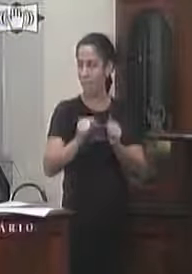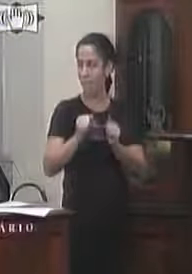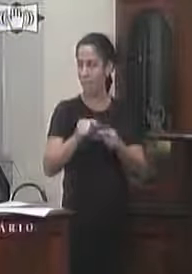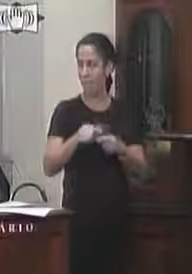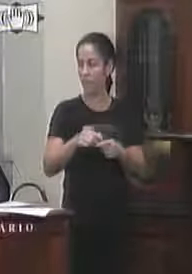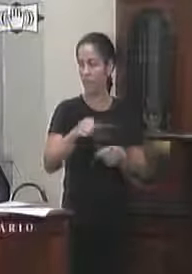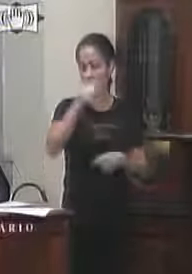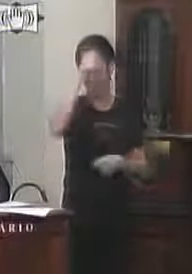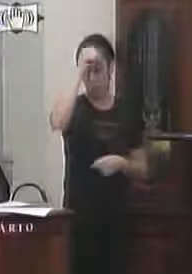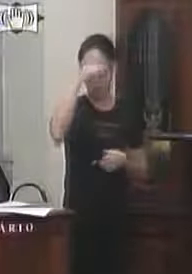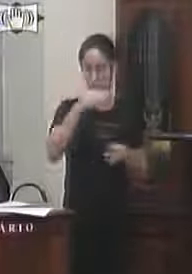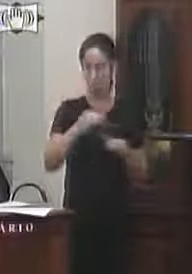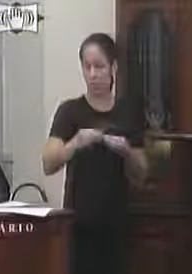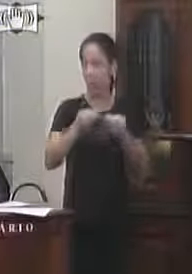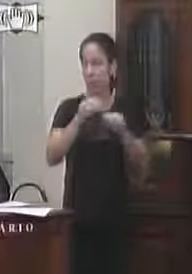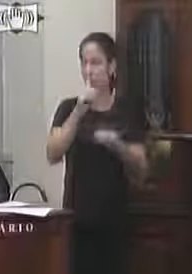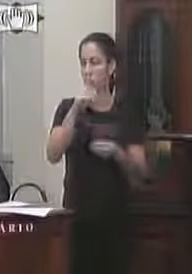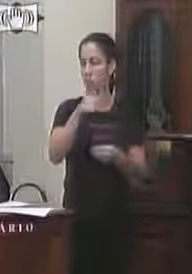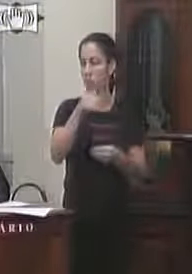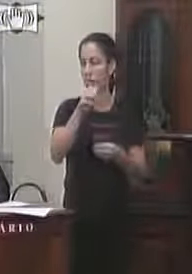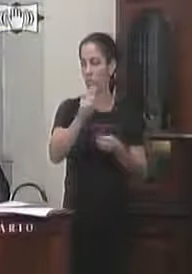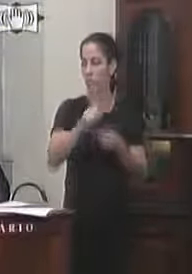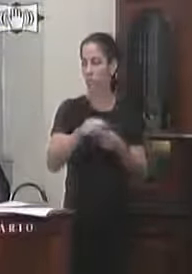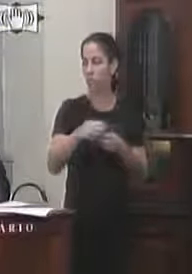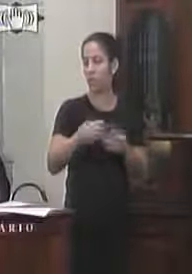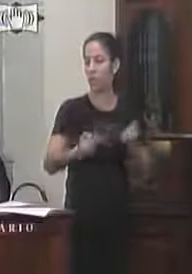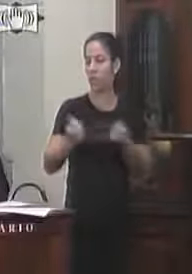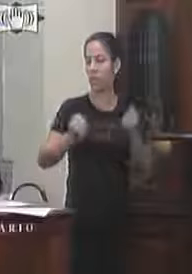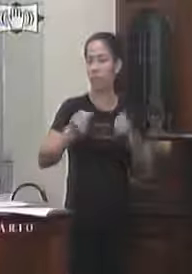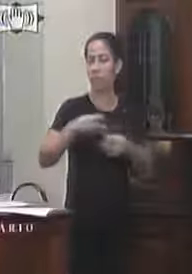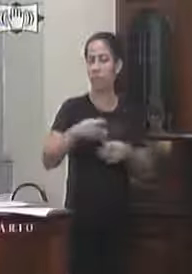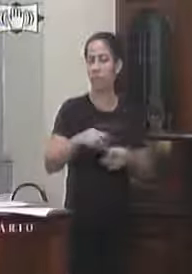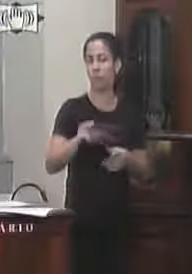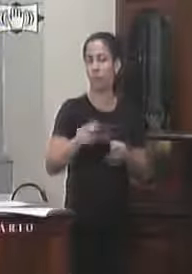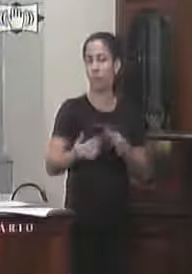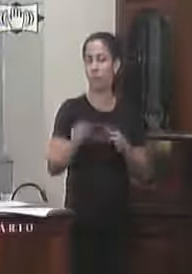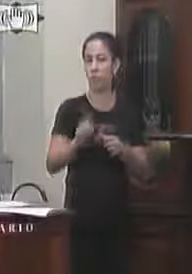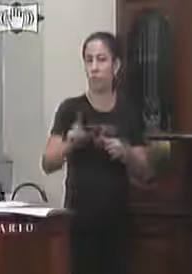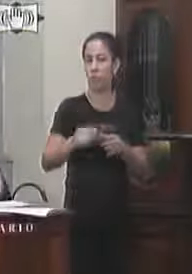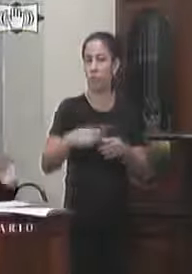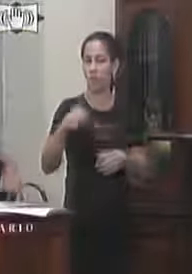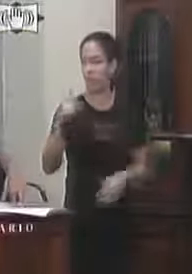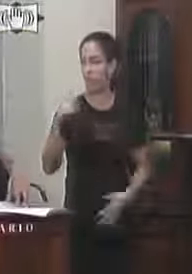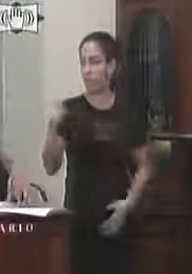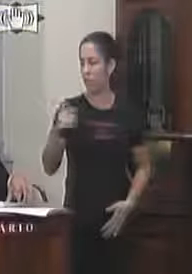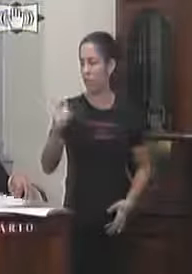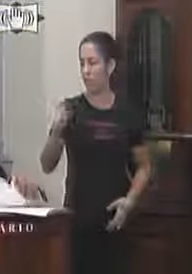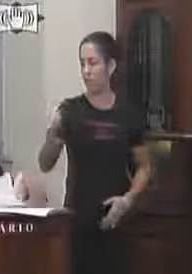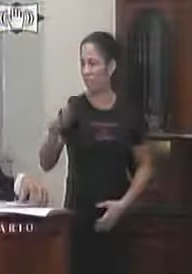municipal a doação de um veículo para os fins sala das sessões 22 de agosto vereador professor Rafael